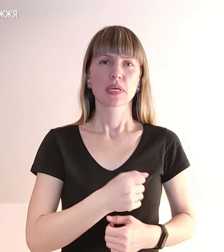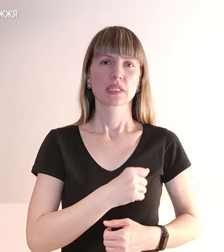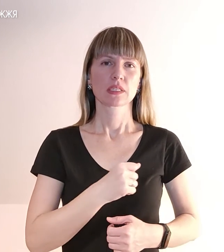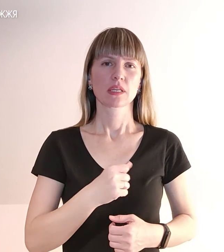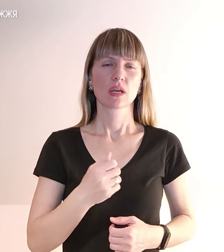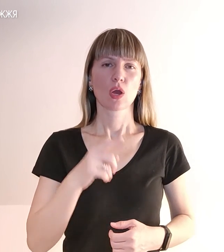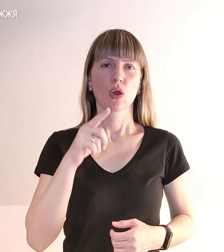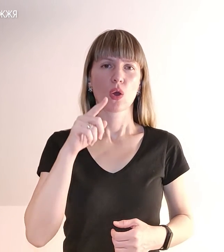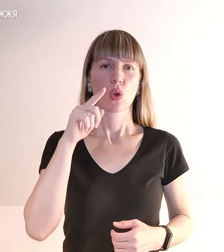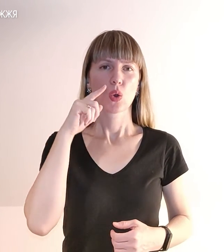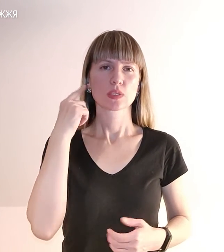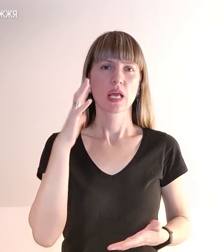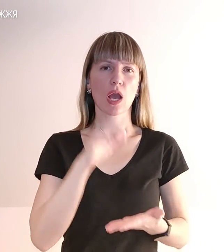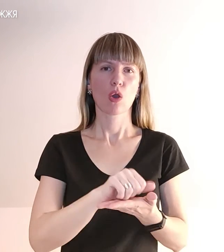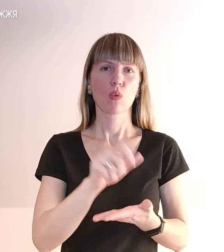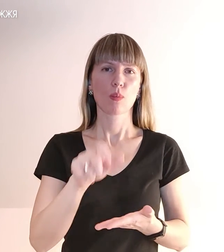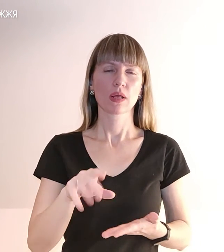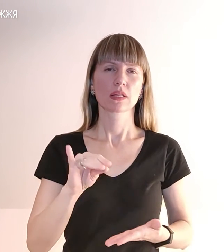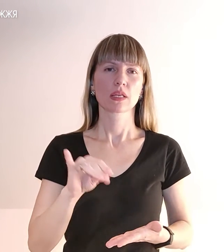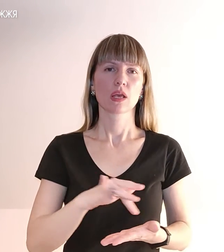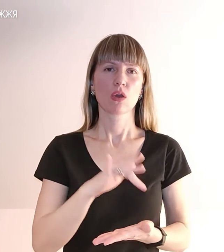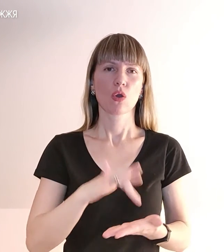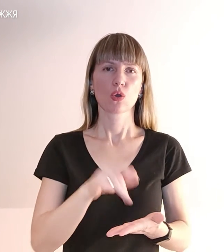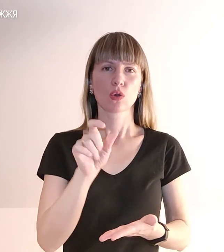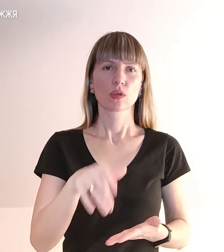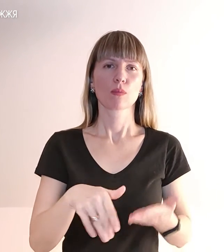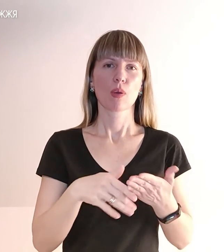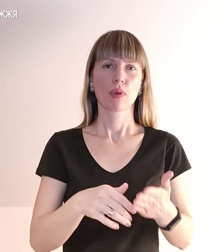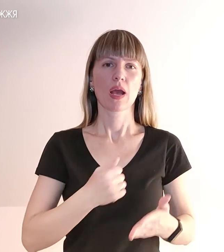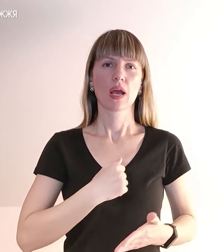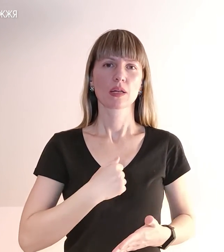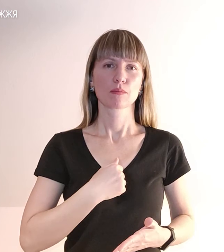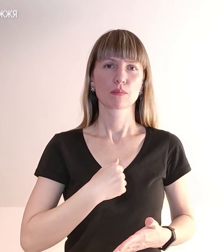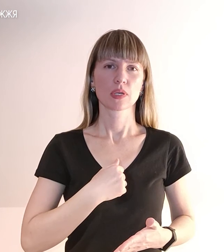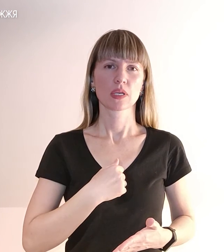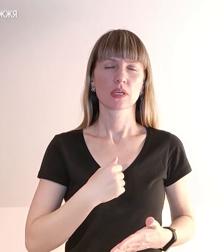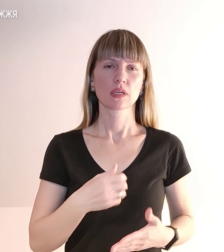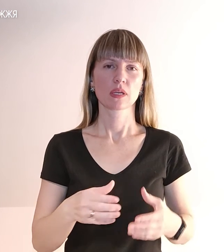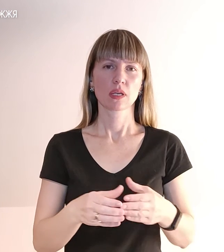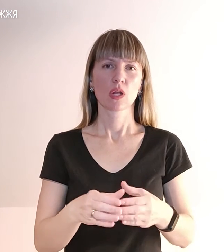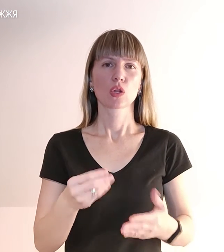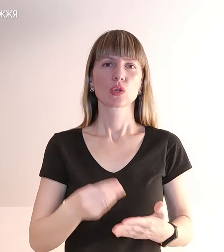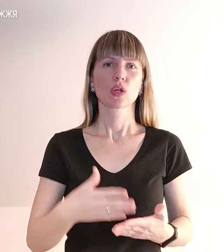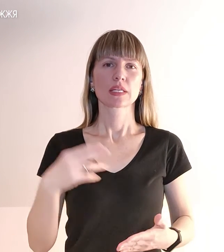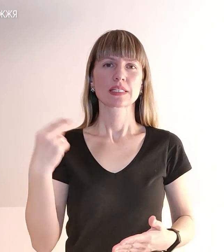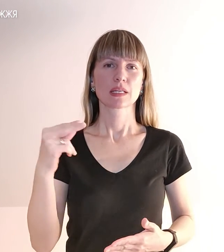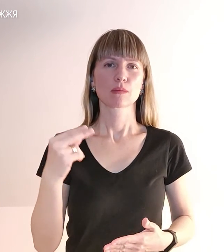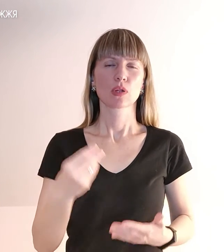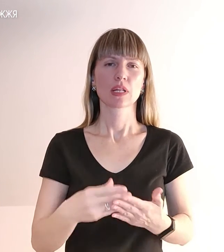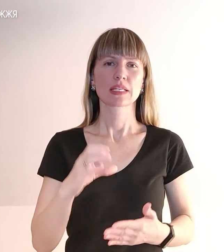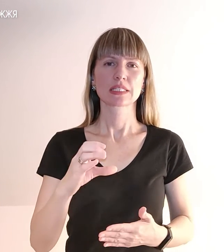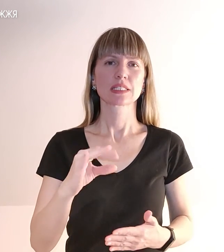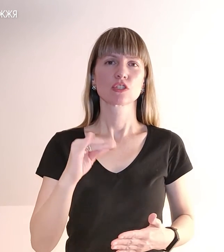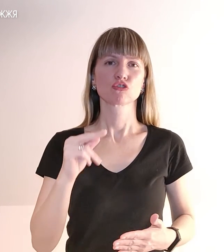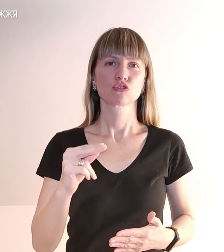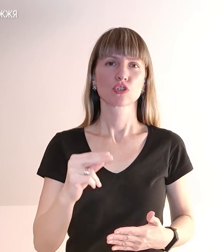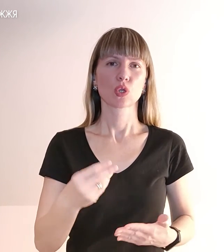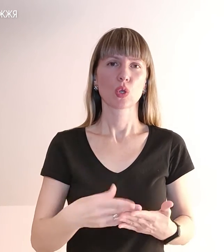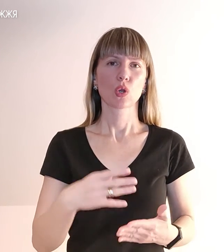допомагати армії. Дороге Запоріжжя, дорога Січ, дорогий козацький дух, серця